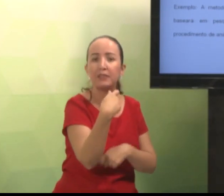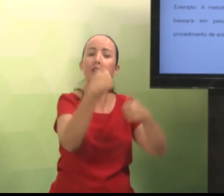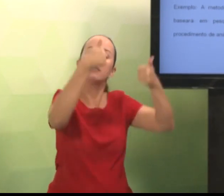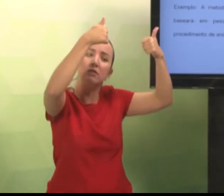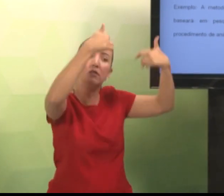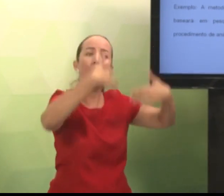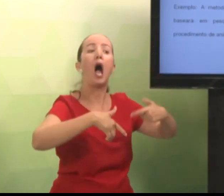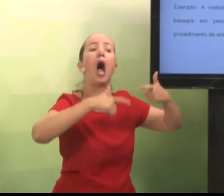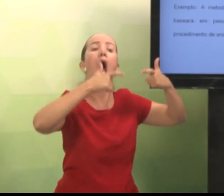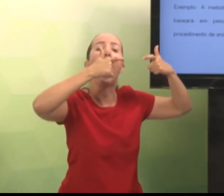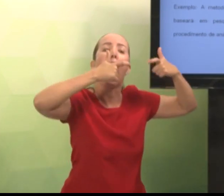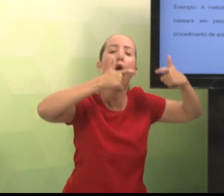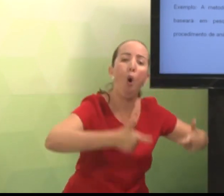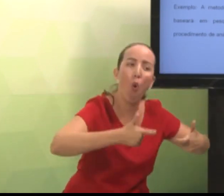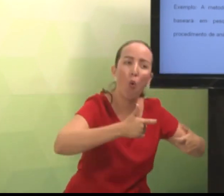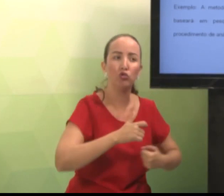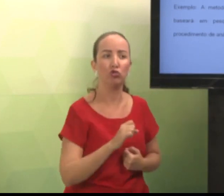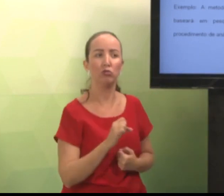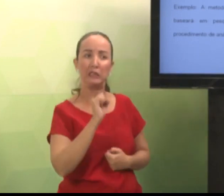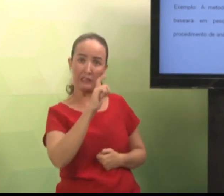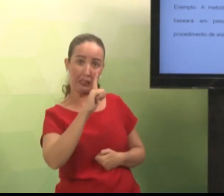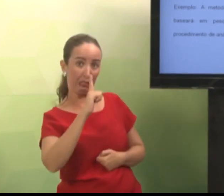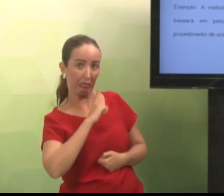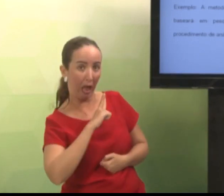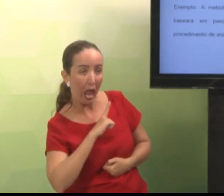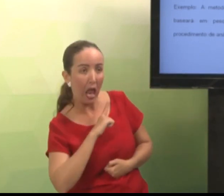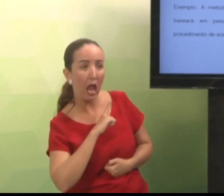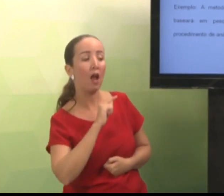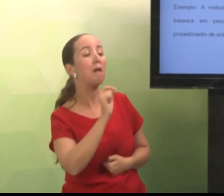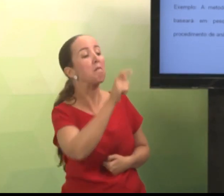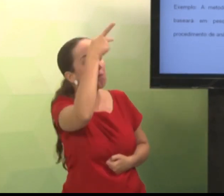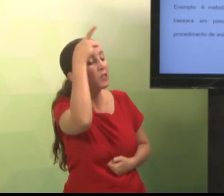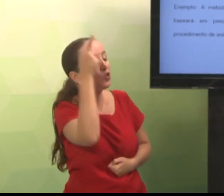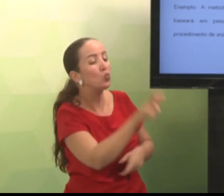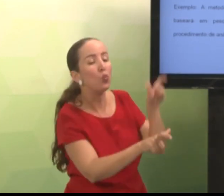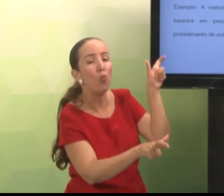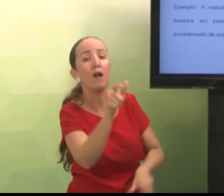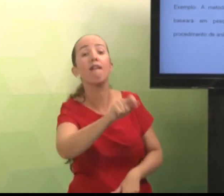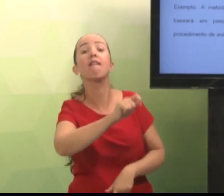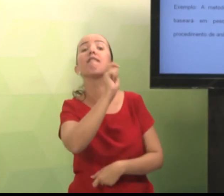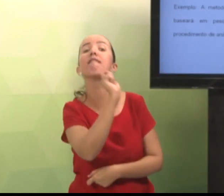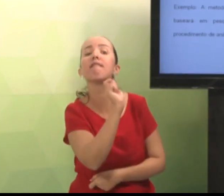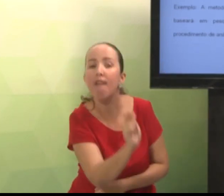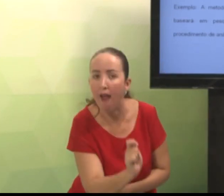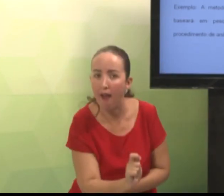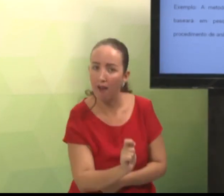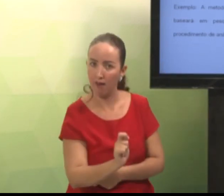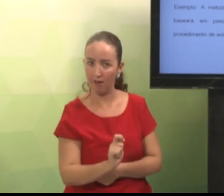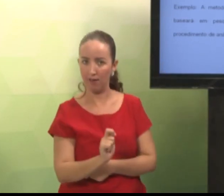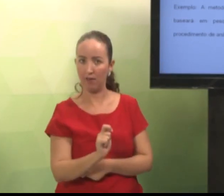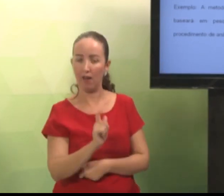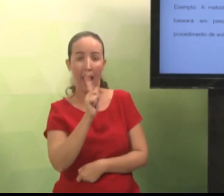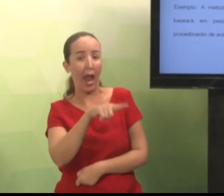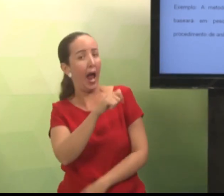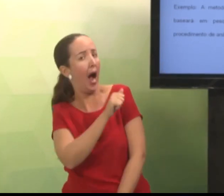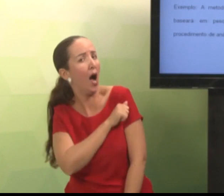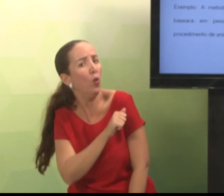será uma observação. Explique onde será feita essa observação, quem são as pessoas observadas. São